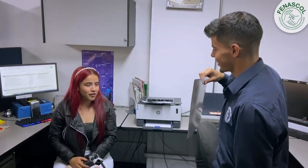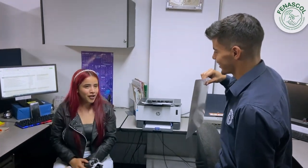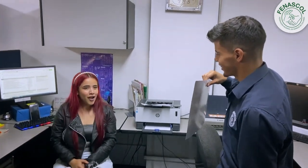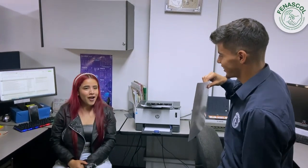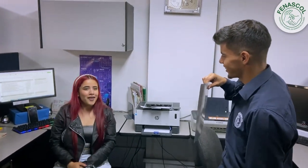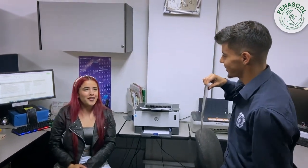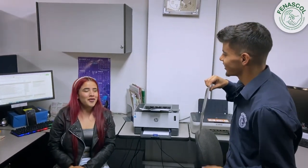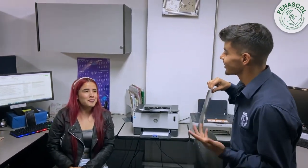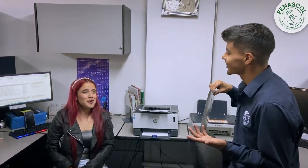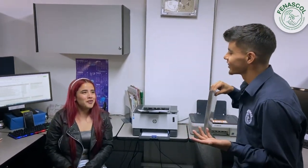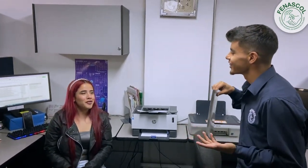¡Dios mío!